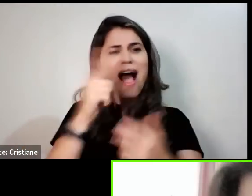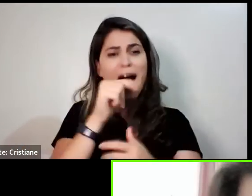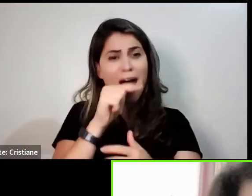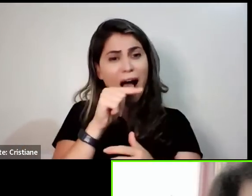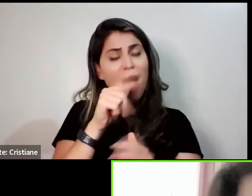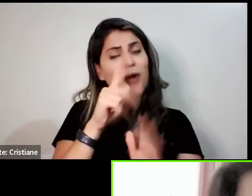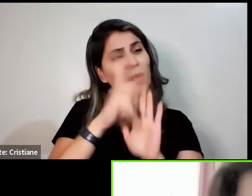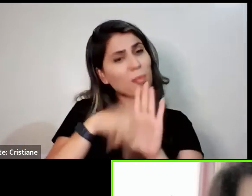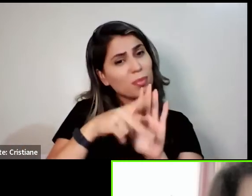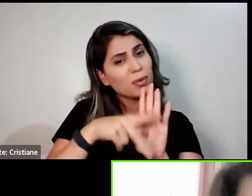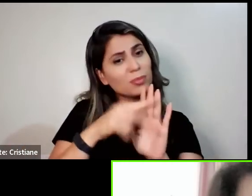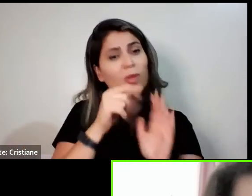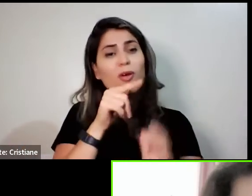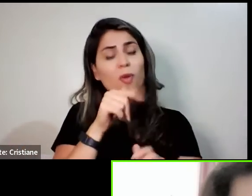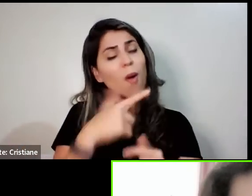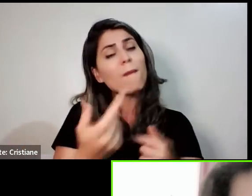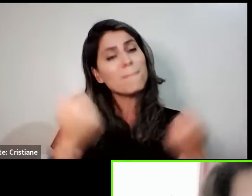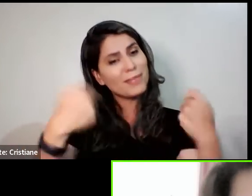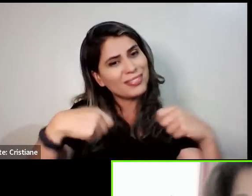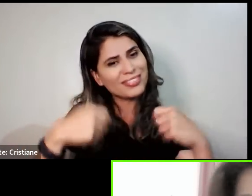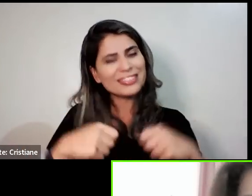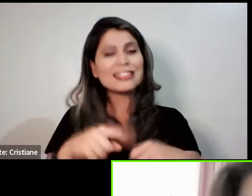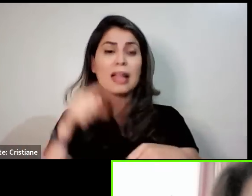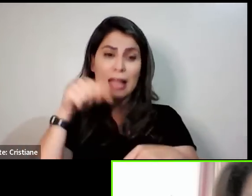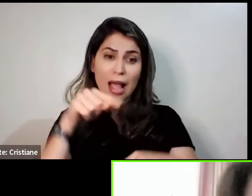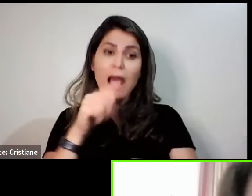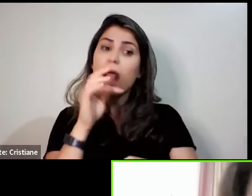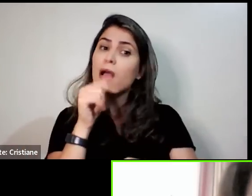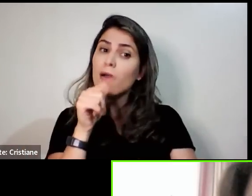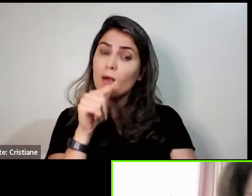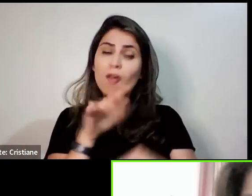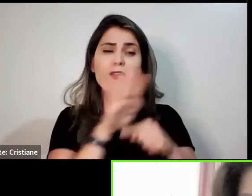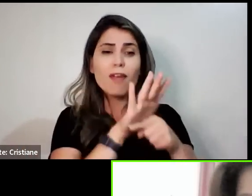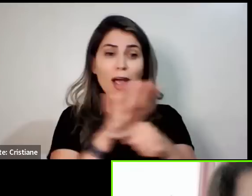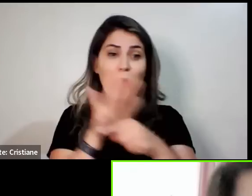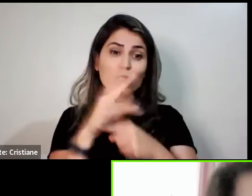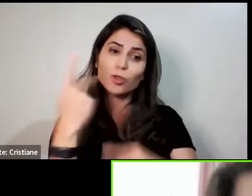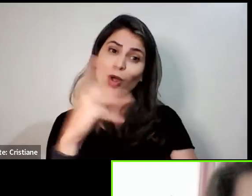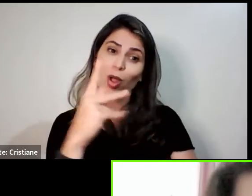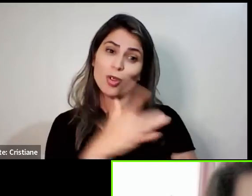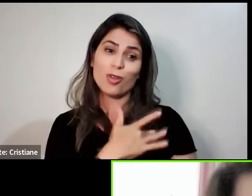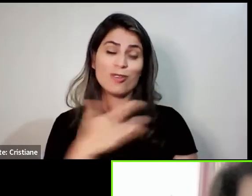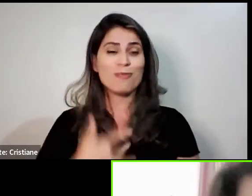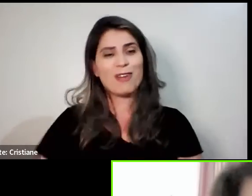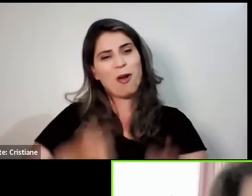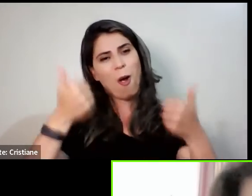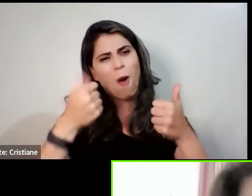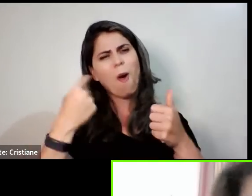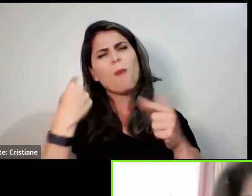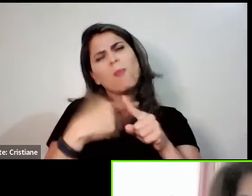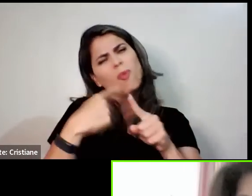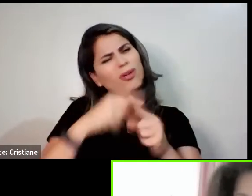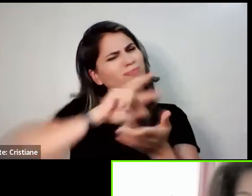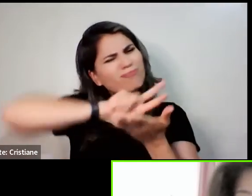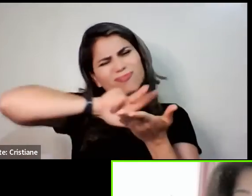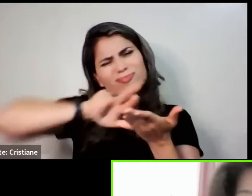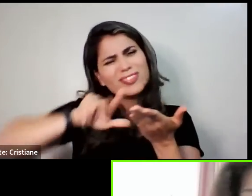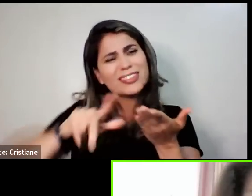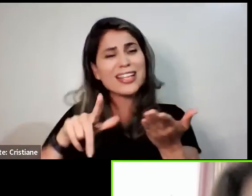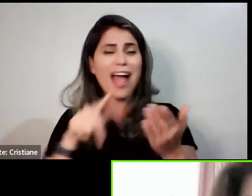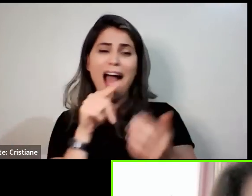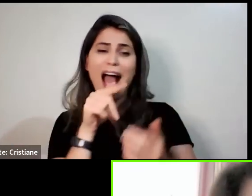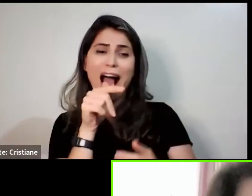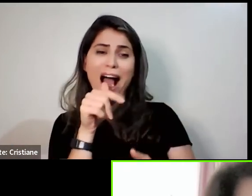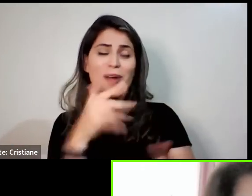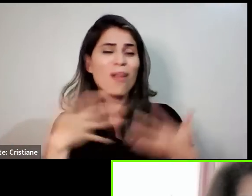nos proporciona isso e os minerais também, você vai ver que vai ter efeito. Vai ter efeito. Às vezes, vai